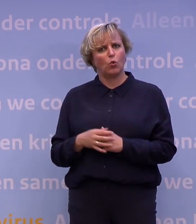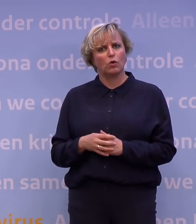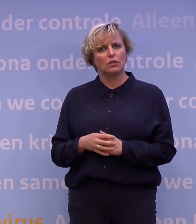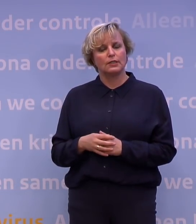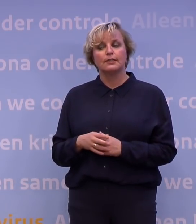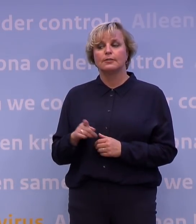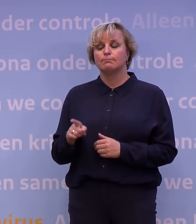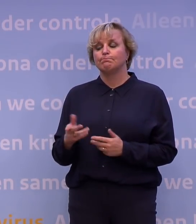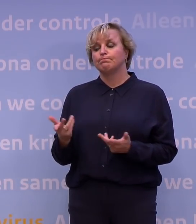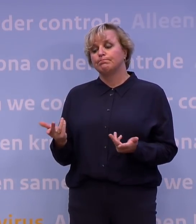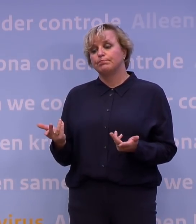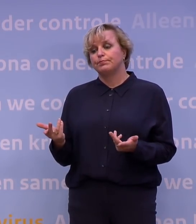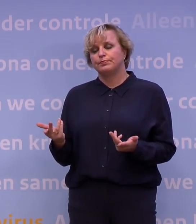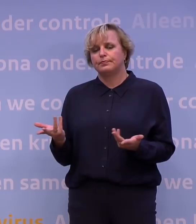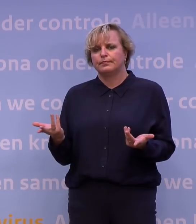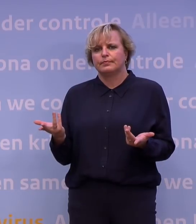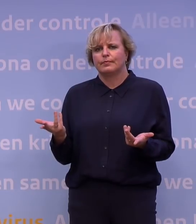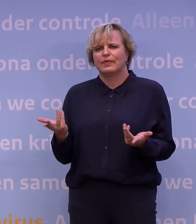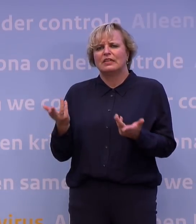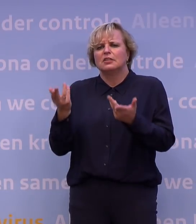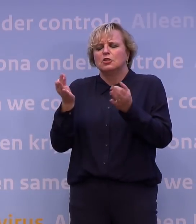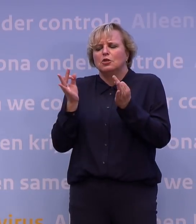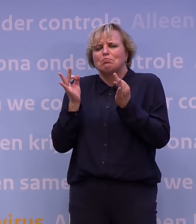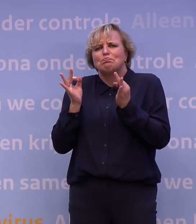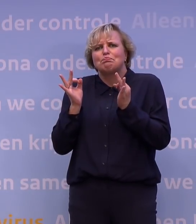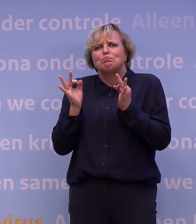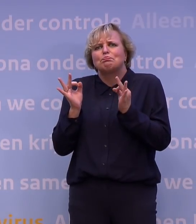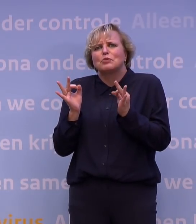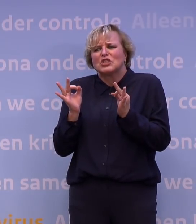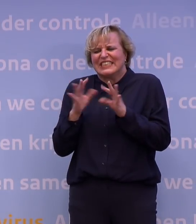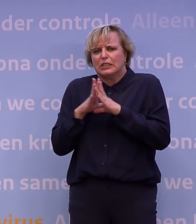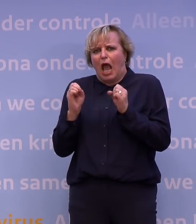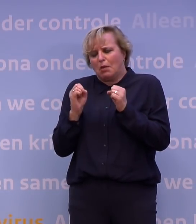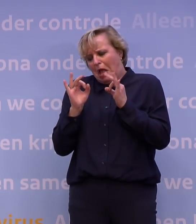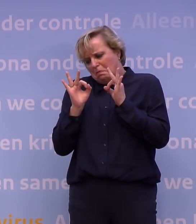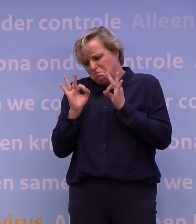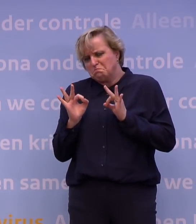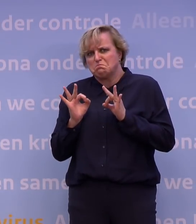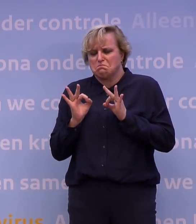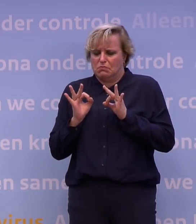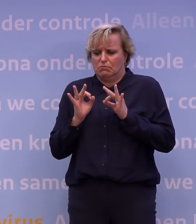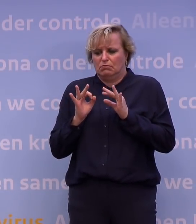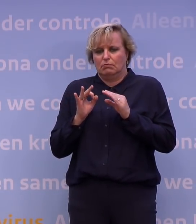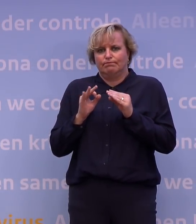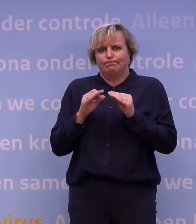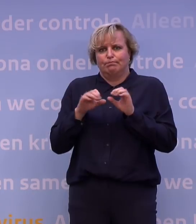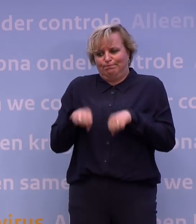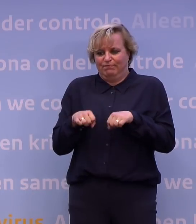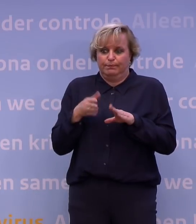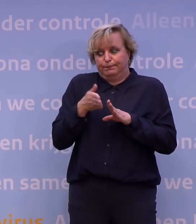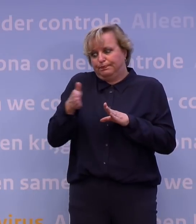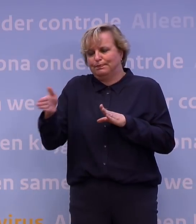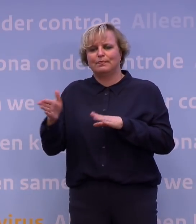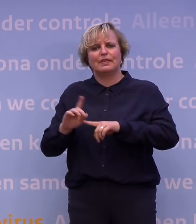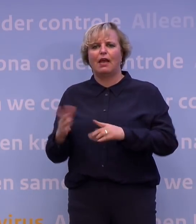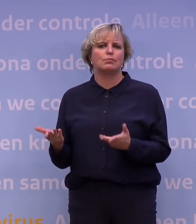we proberen natuurlijk... Ja, weet je, het is allemaal niet precies met een mesje te knippen. Er is al... We hadden